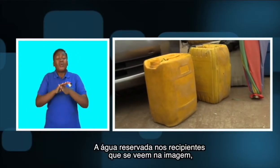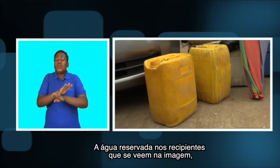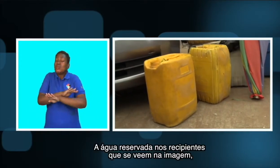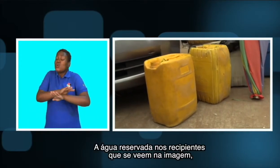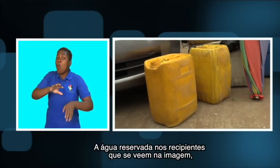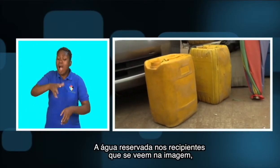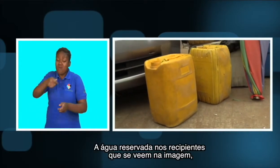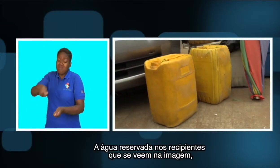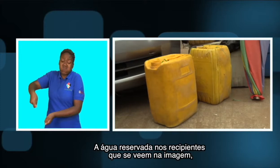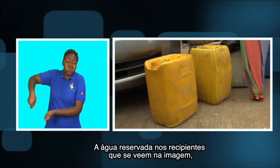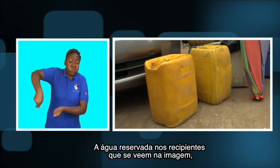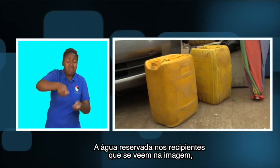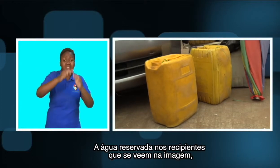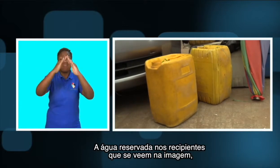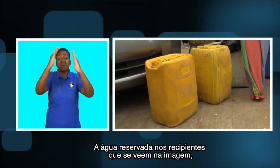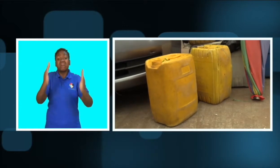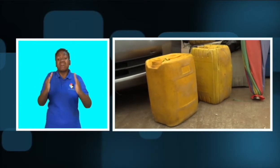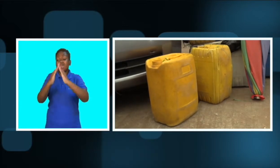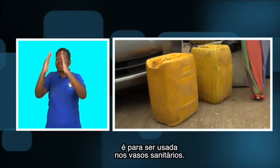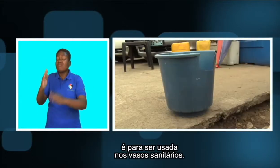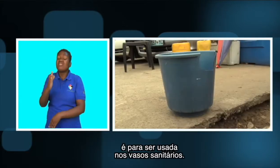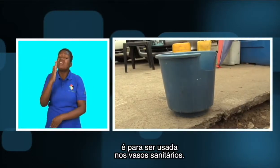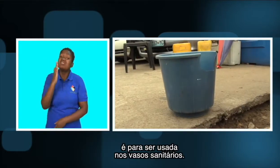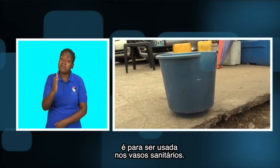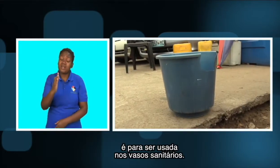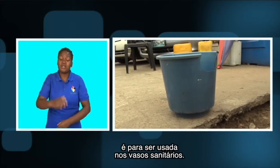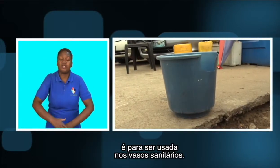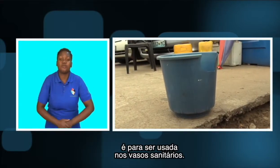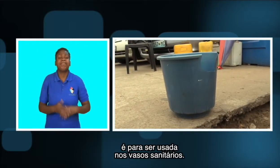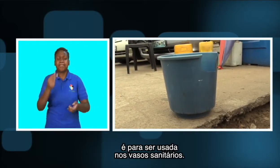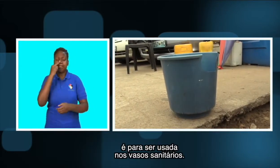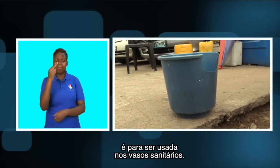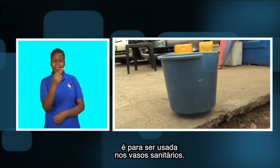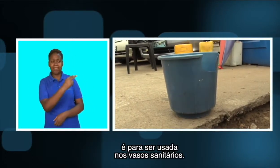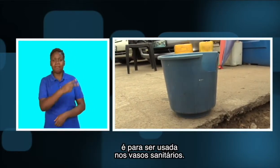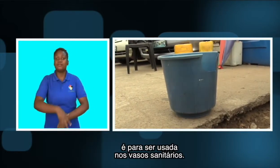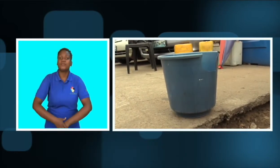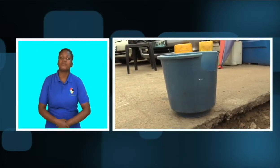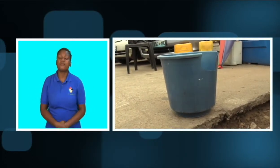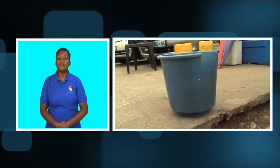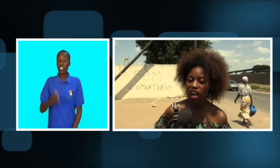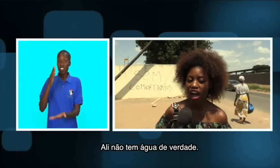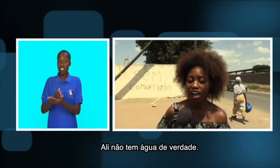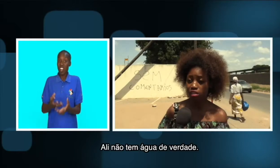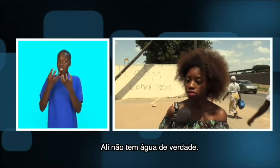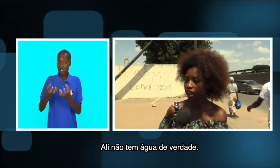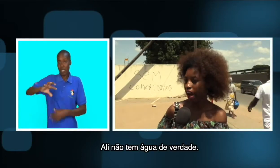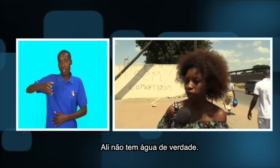reservada nos recipientes que se vêem na imagem é para ser usada nos vasos sanitários. Ali não tem água